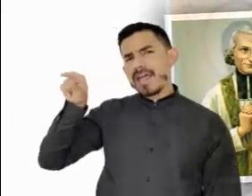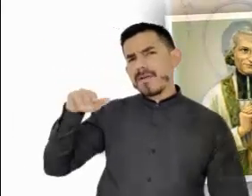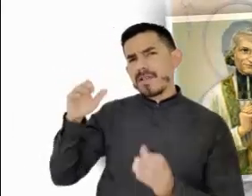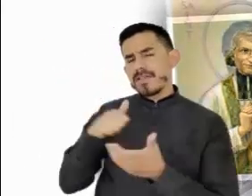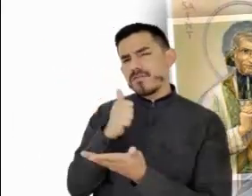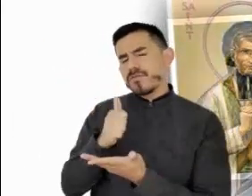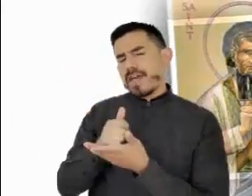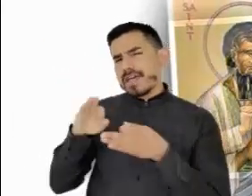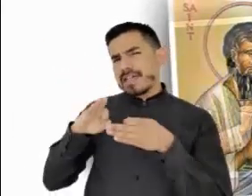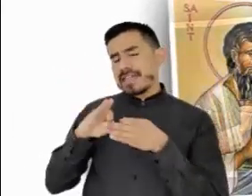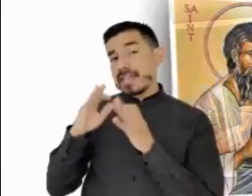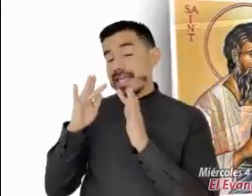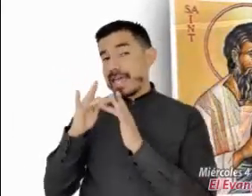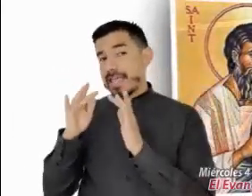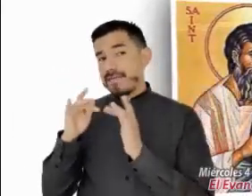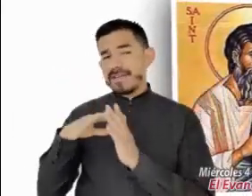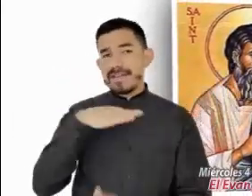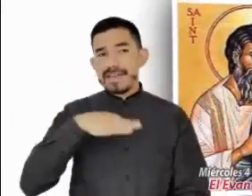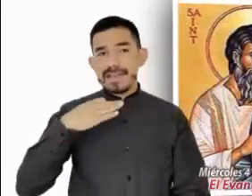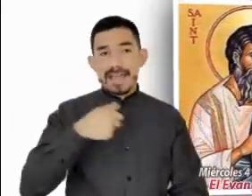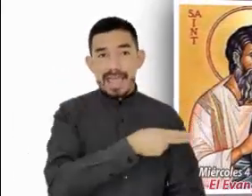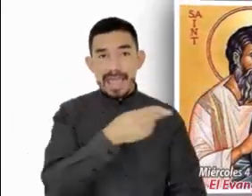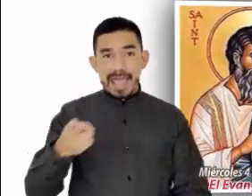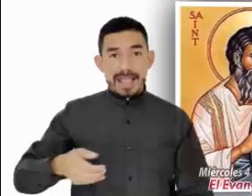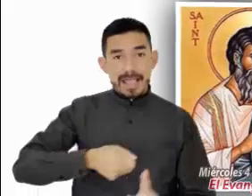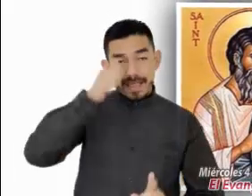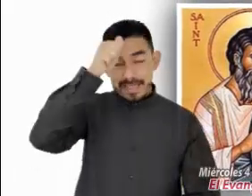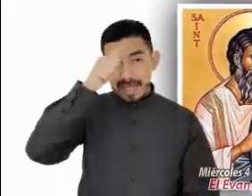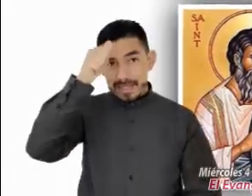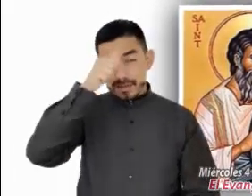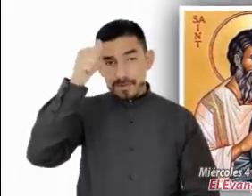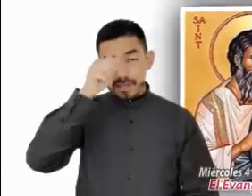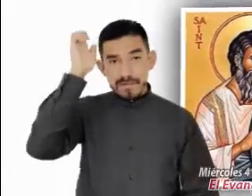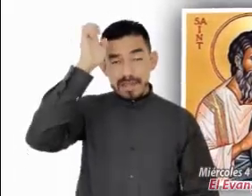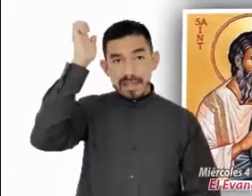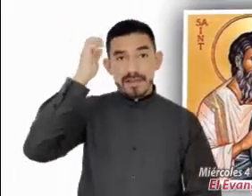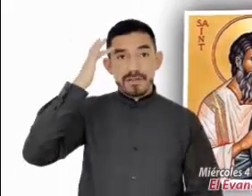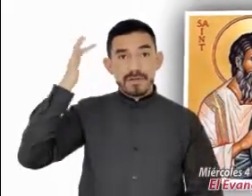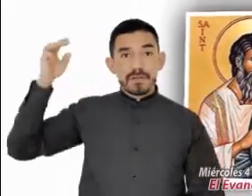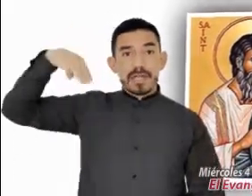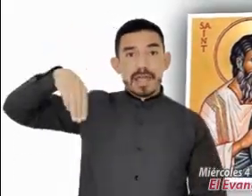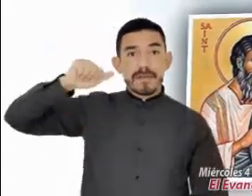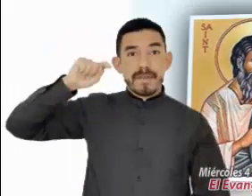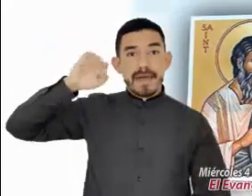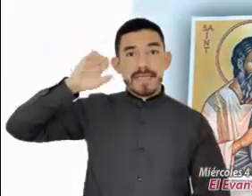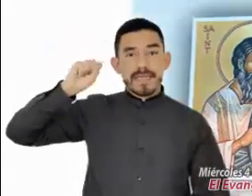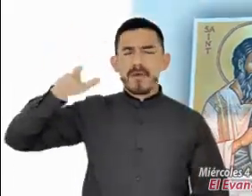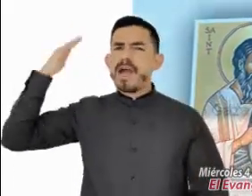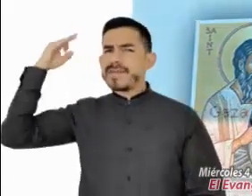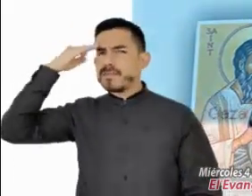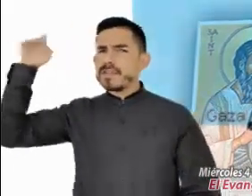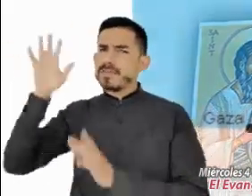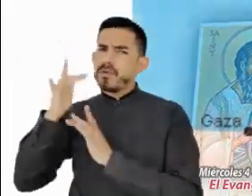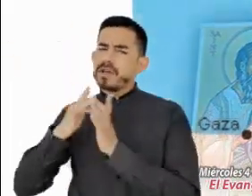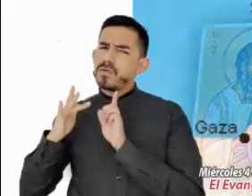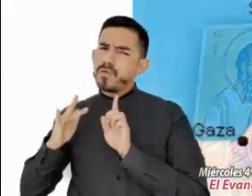sacerdotes. Evangelio según San Mateo 15, 21-28 En aquel tiempo Jesús se retiró a